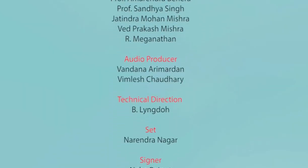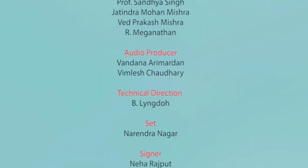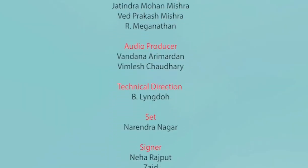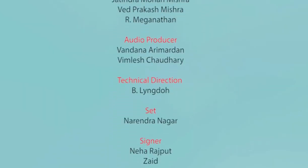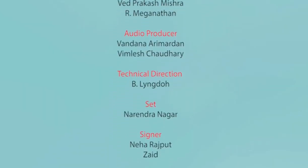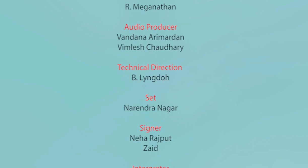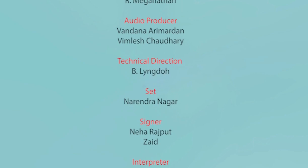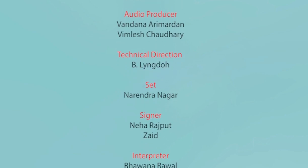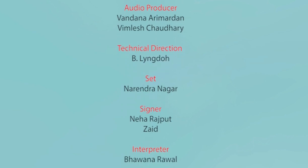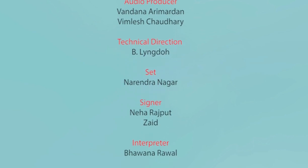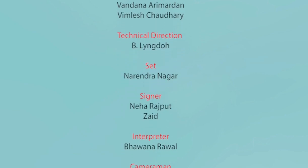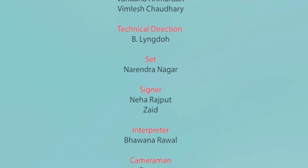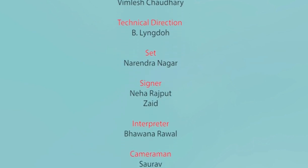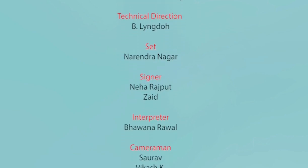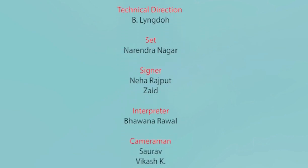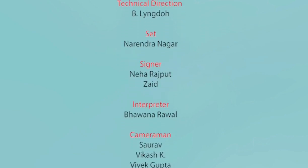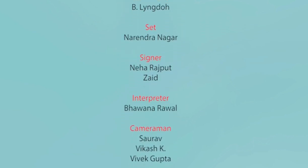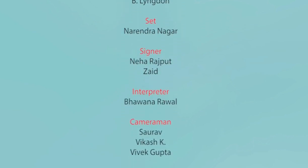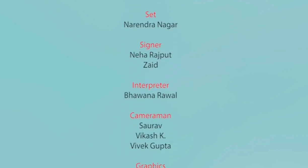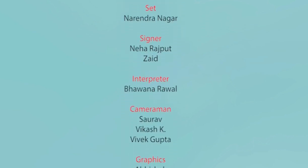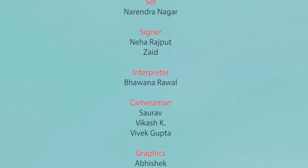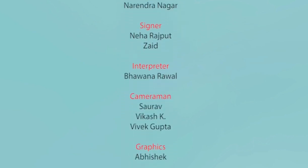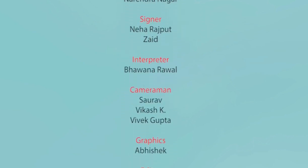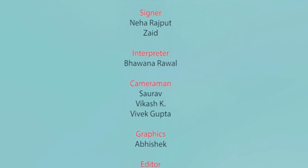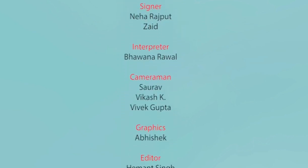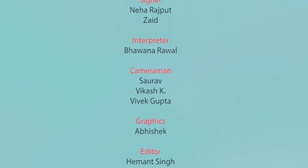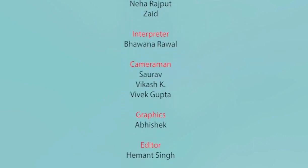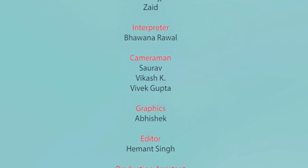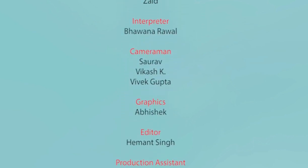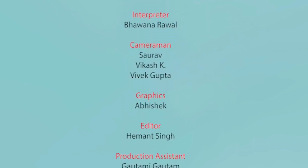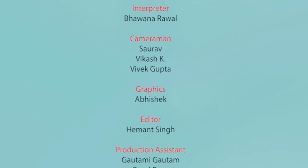चाहती